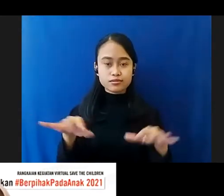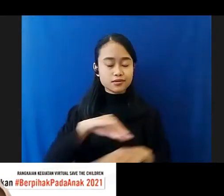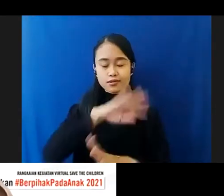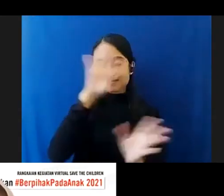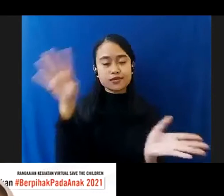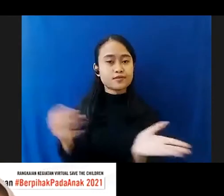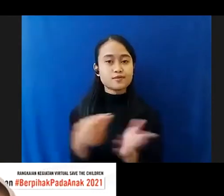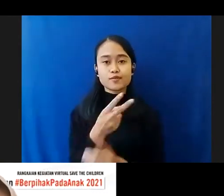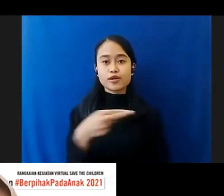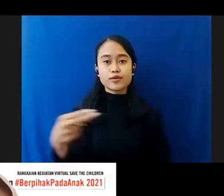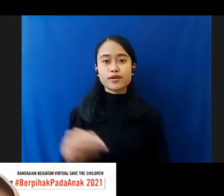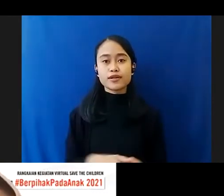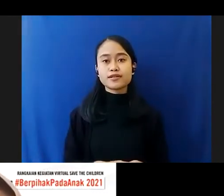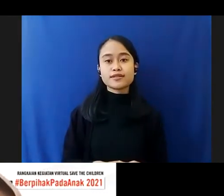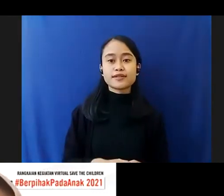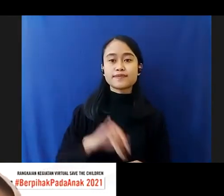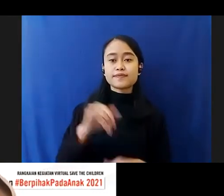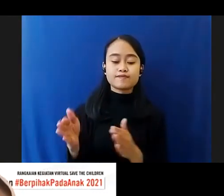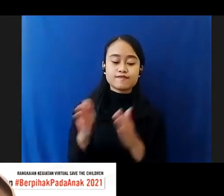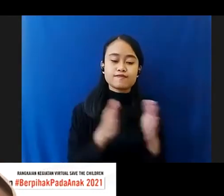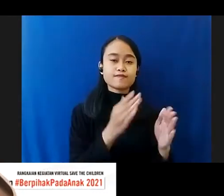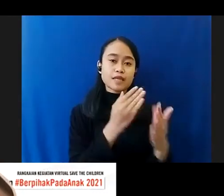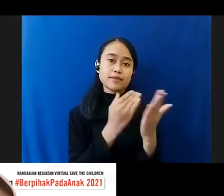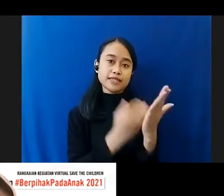Indonesia Jadi Dari Sisi Kebijakan